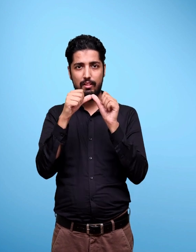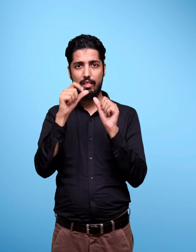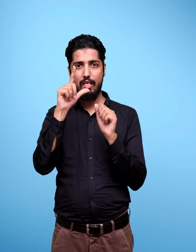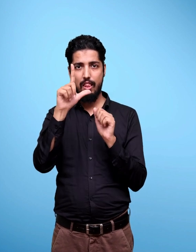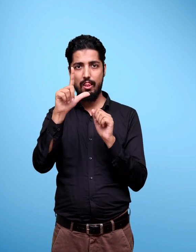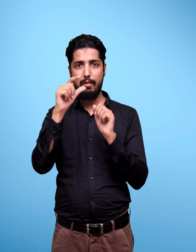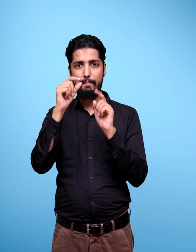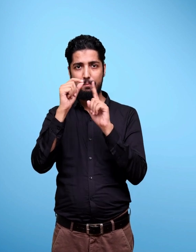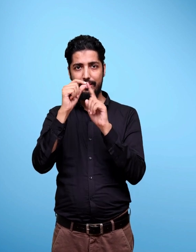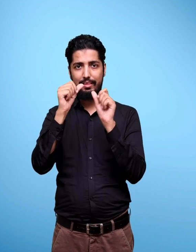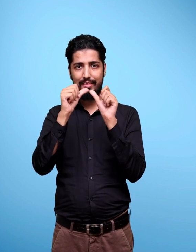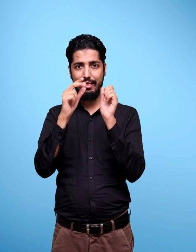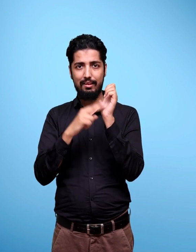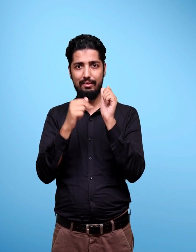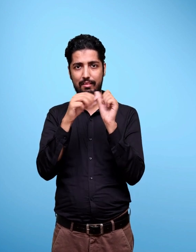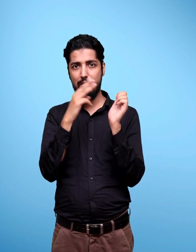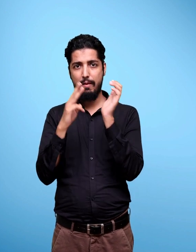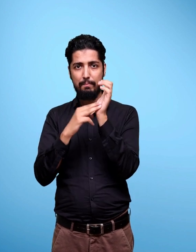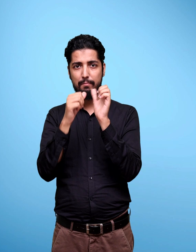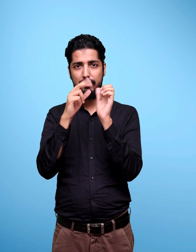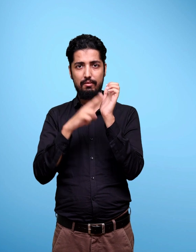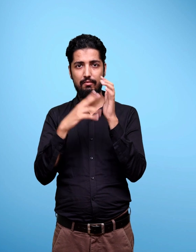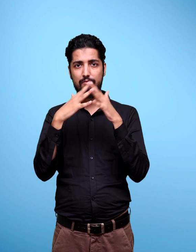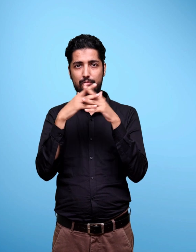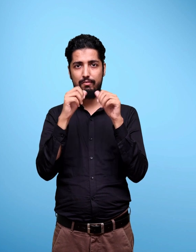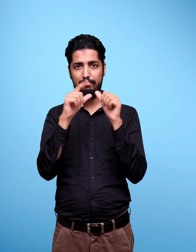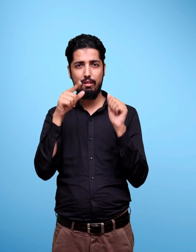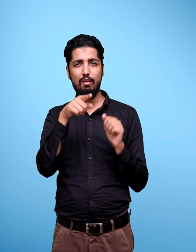SRA, contractual,